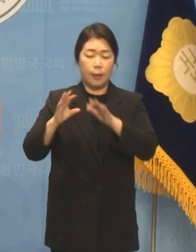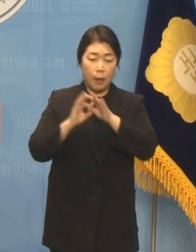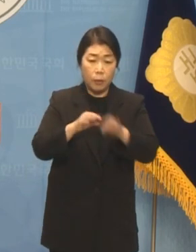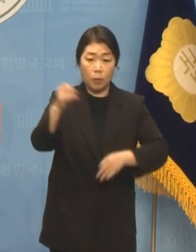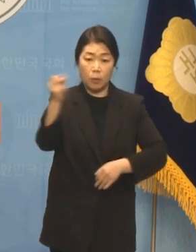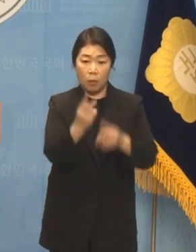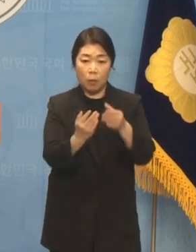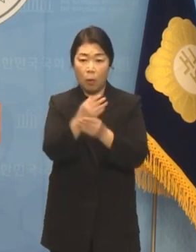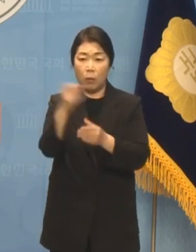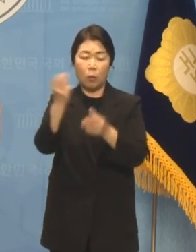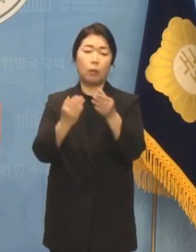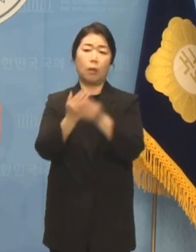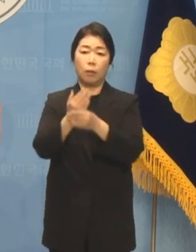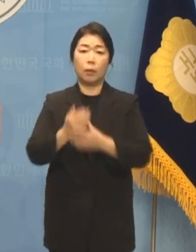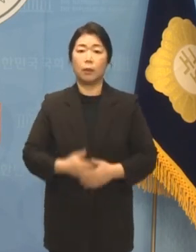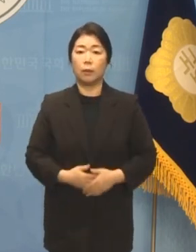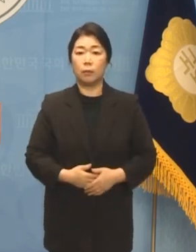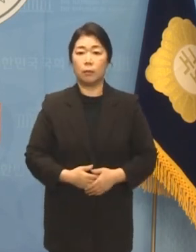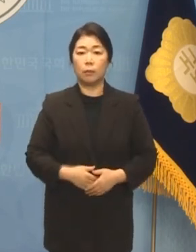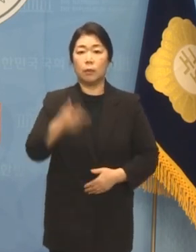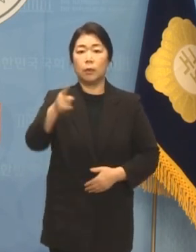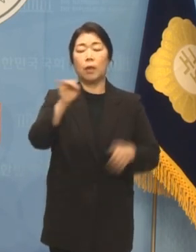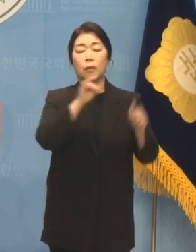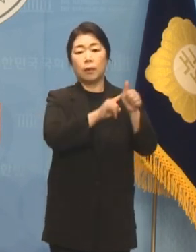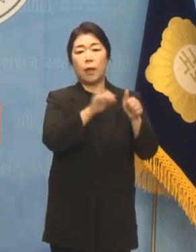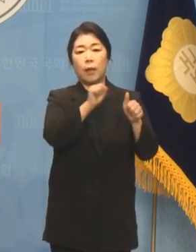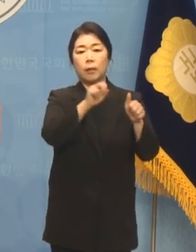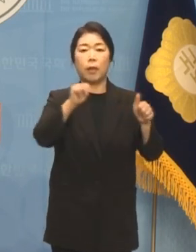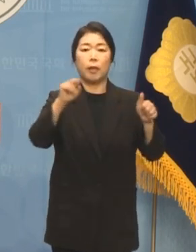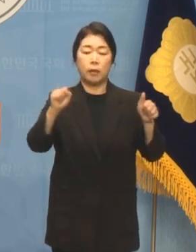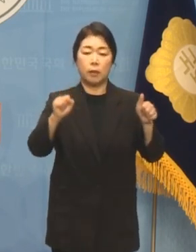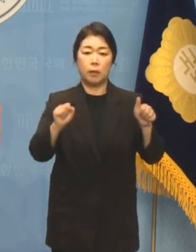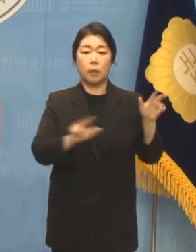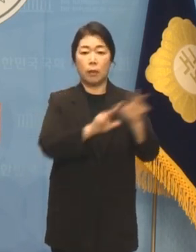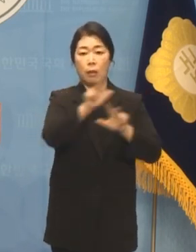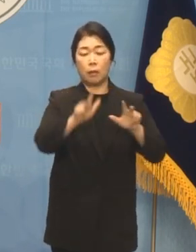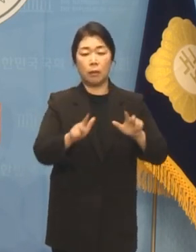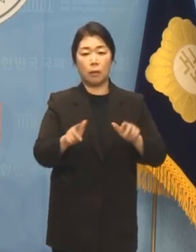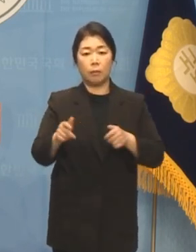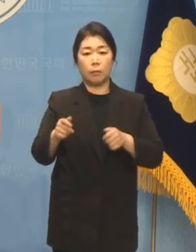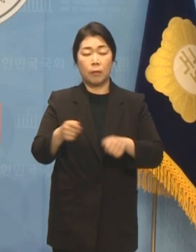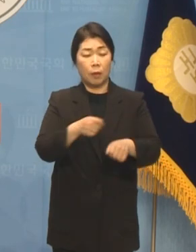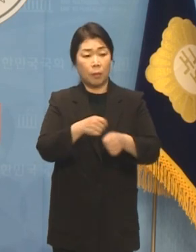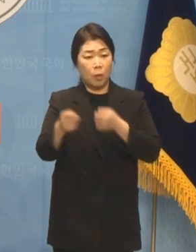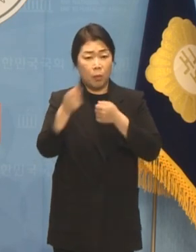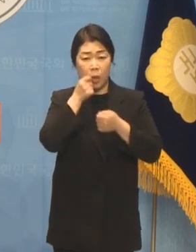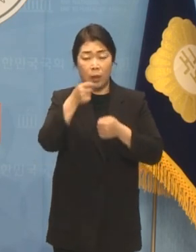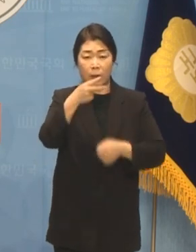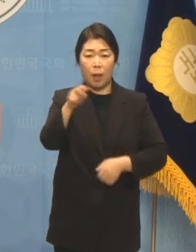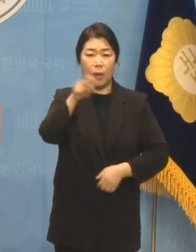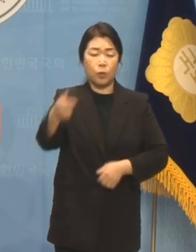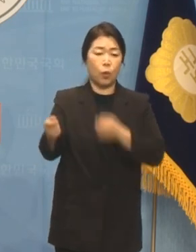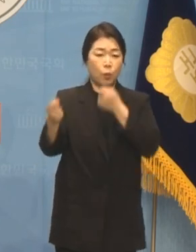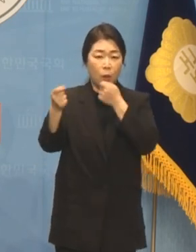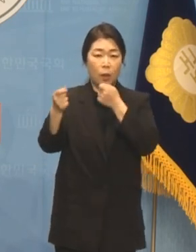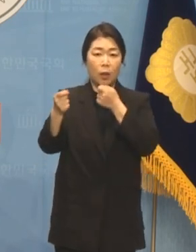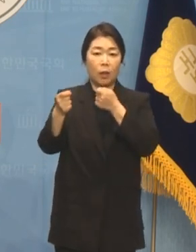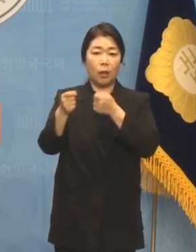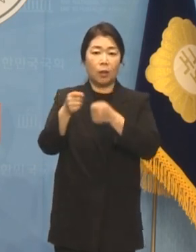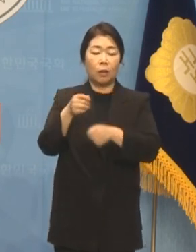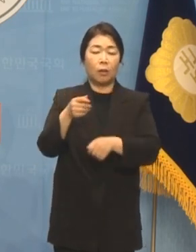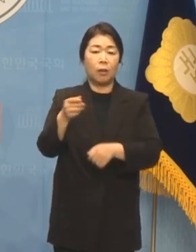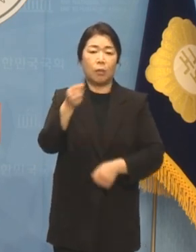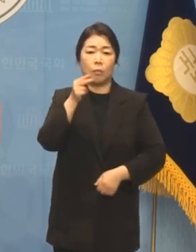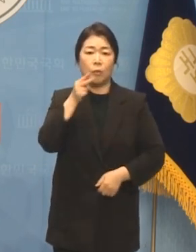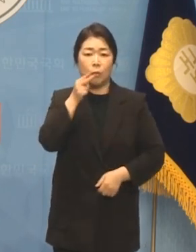장해찬 후보가 SNS에 네덜란드의 대마초 가게가 사랑스럽다며 마약 가게를 예찬하는